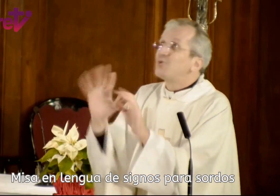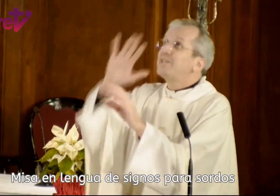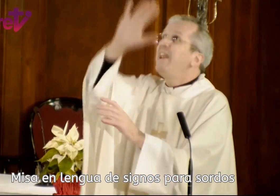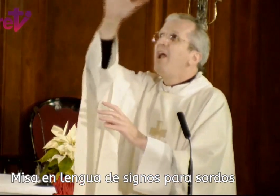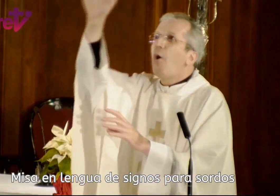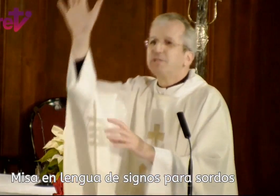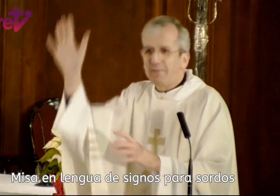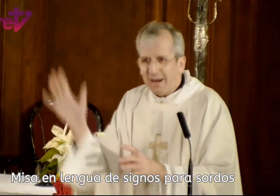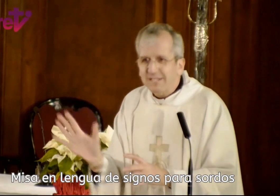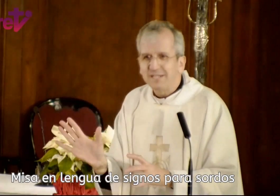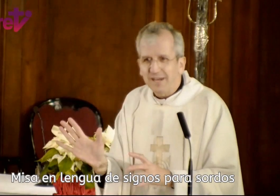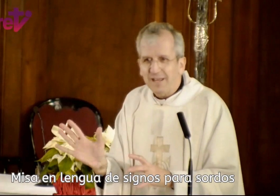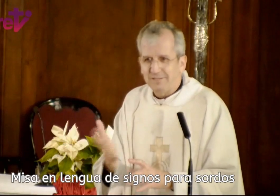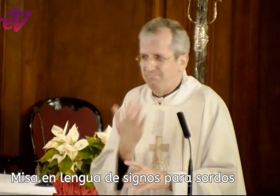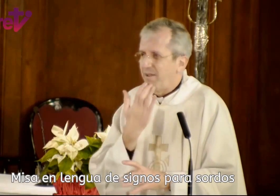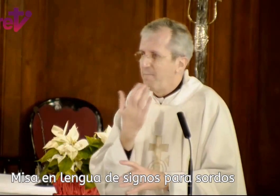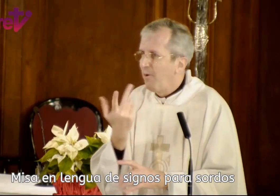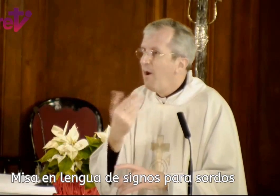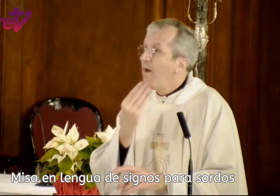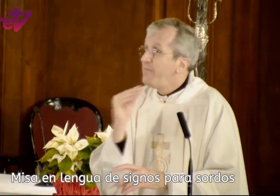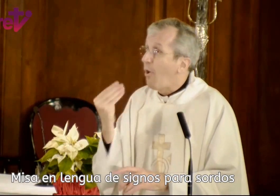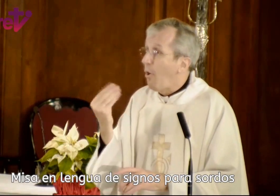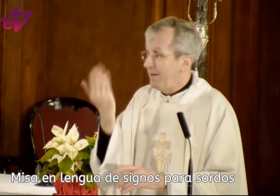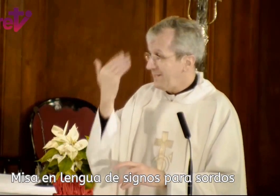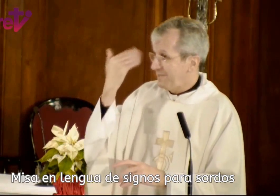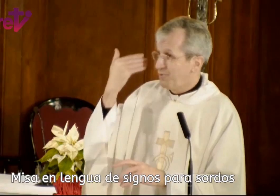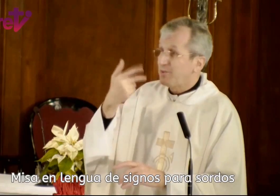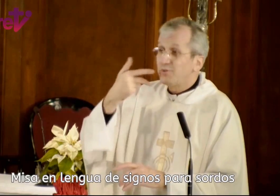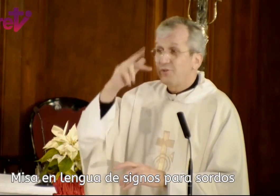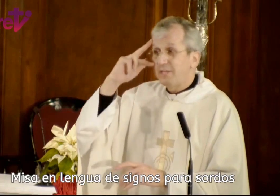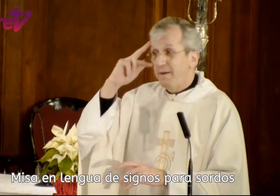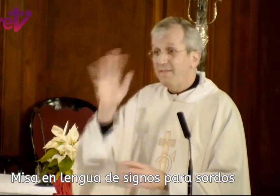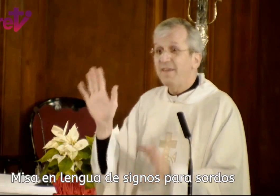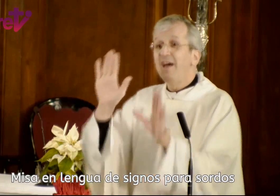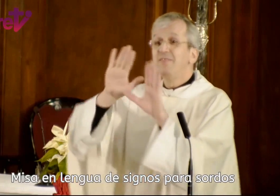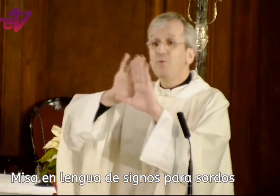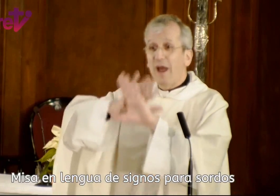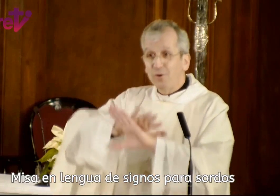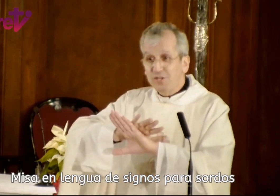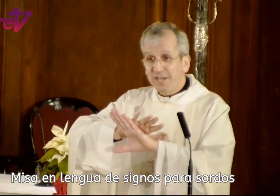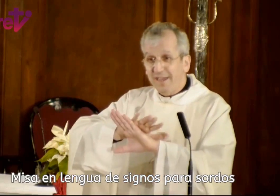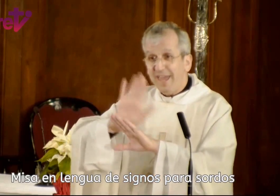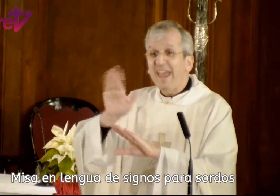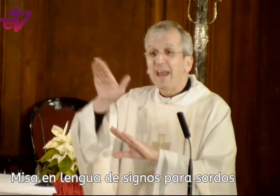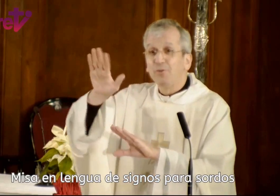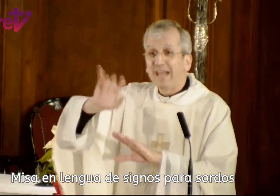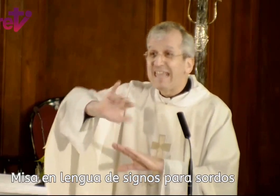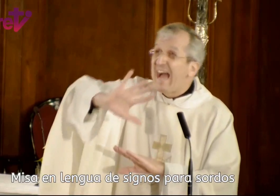nos gusten observar las estrellas. Por ejemplo, de jóvenes, muchos hemos hecho la experiencia de una noche en la montaña